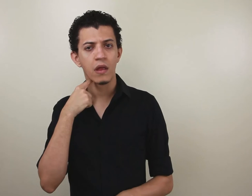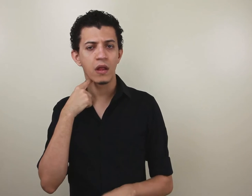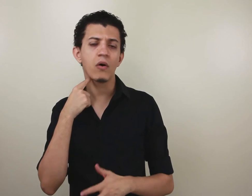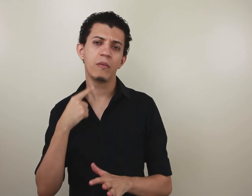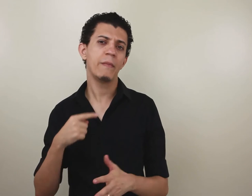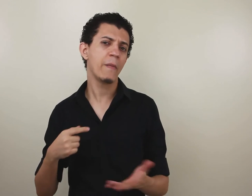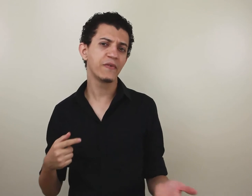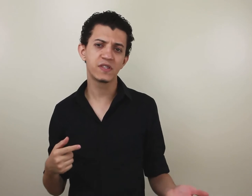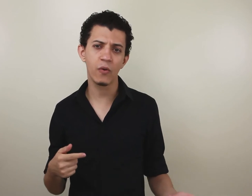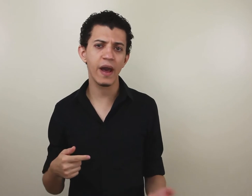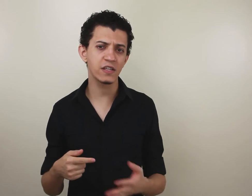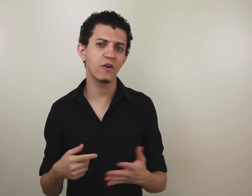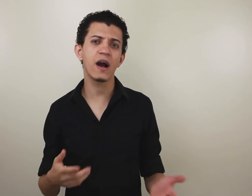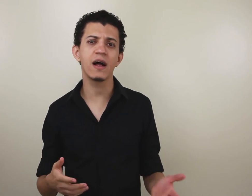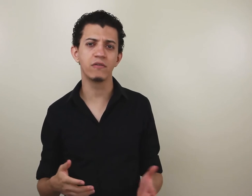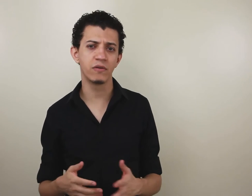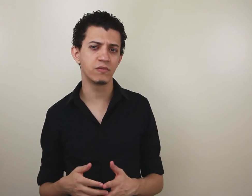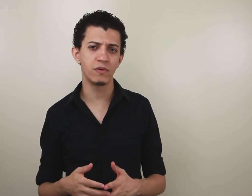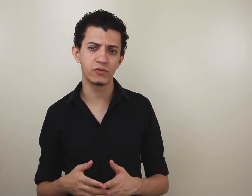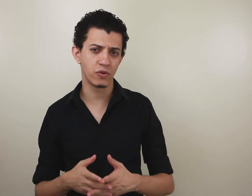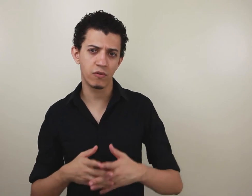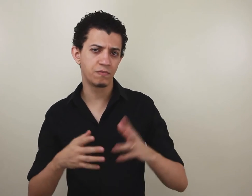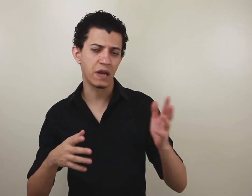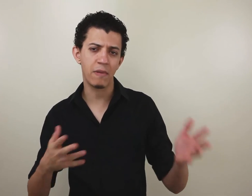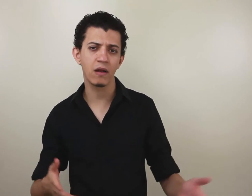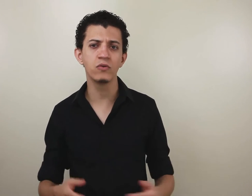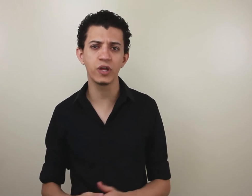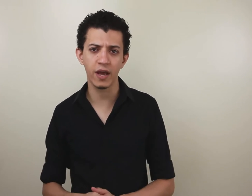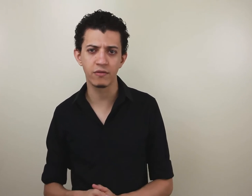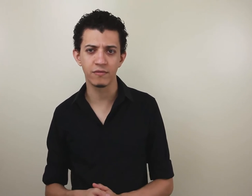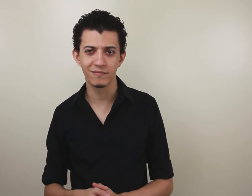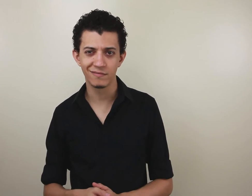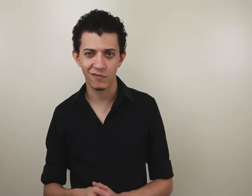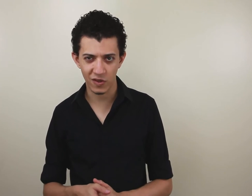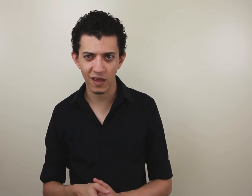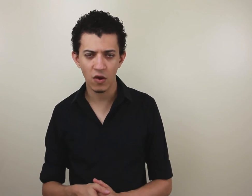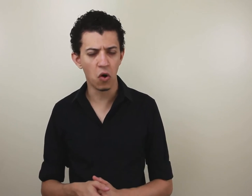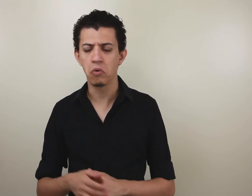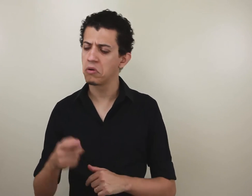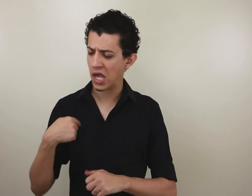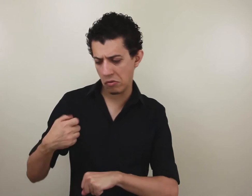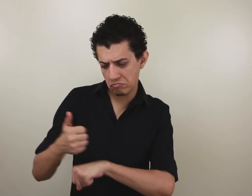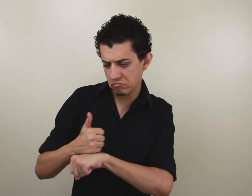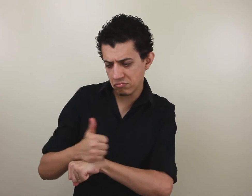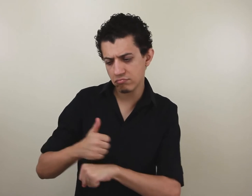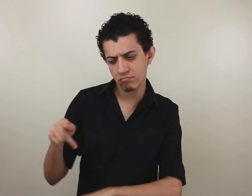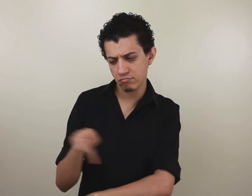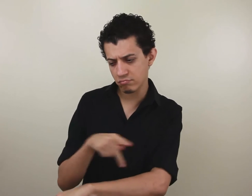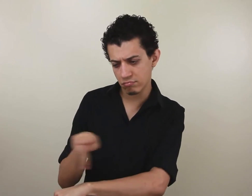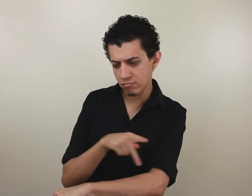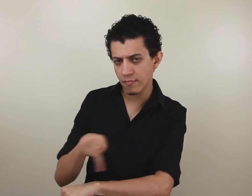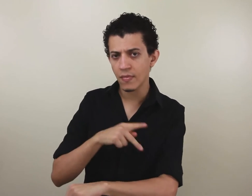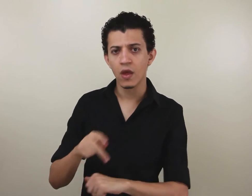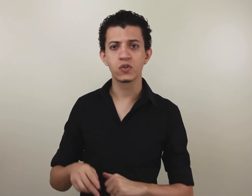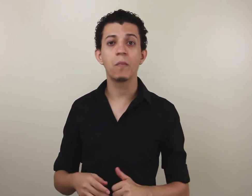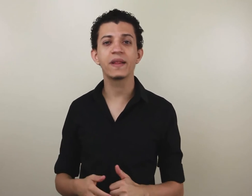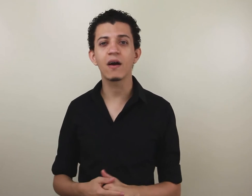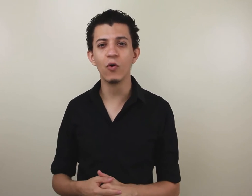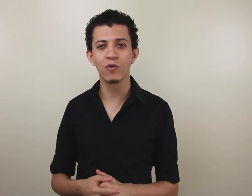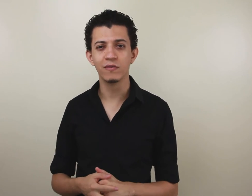Minha profissão é advogado. Eu trabalho com direito. Ou Eu sou pedagogo.